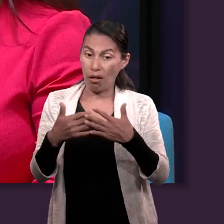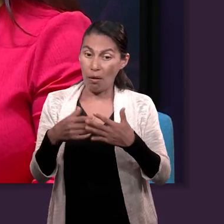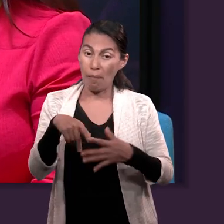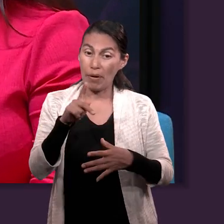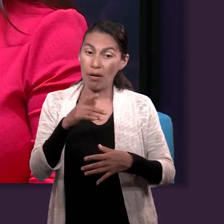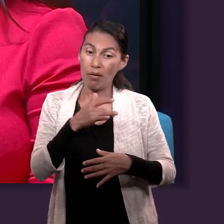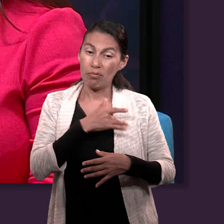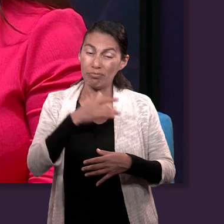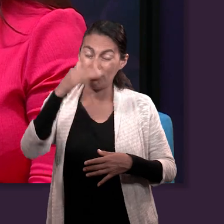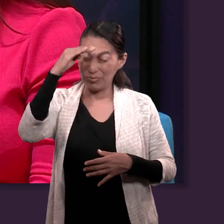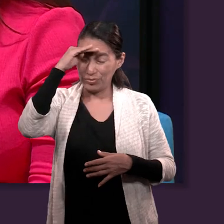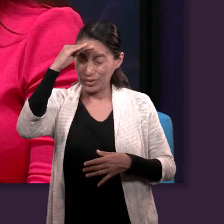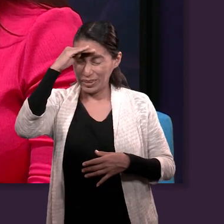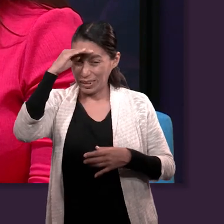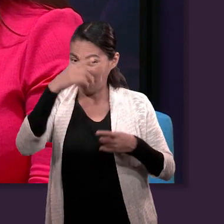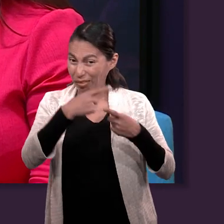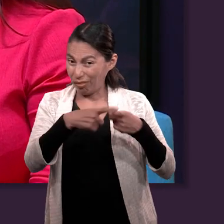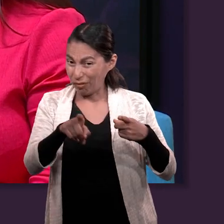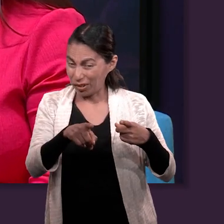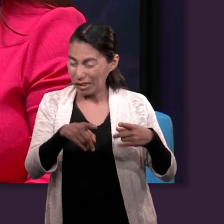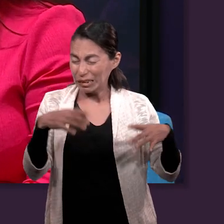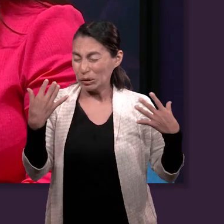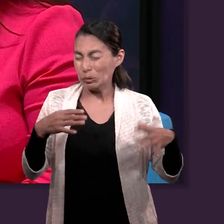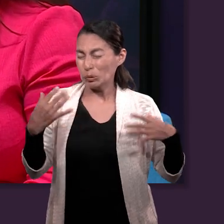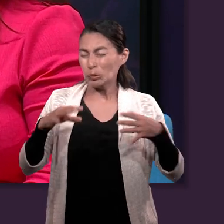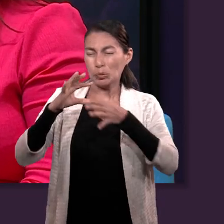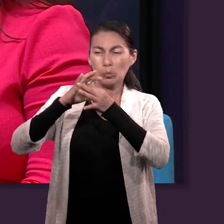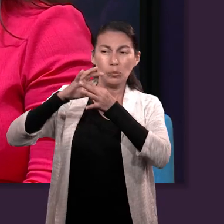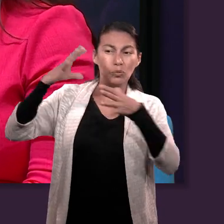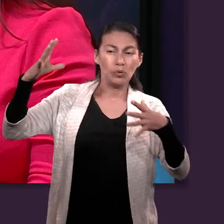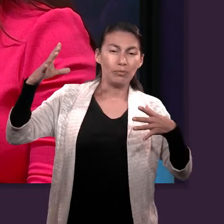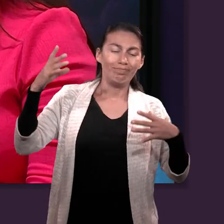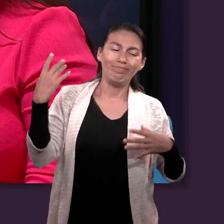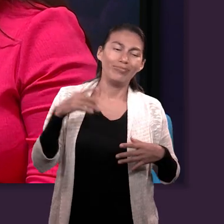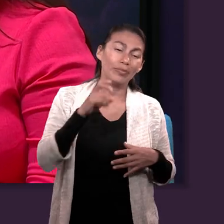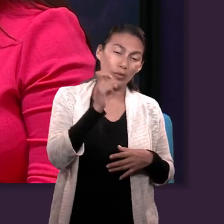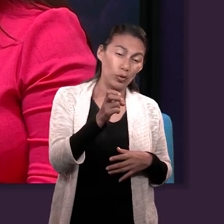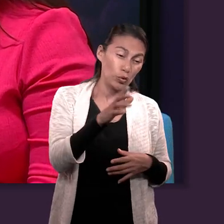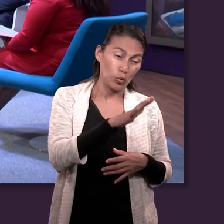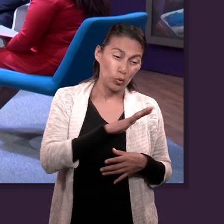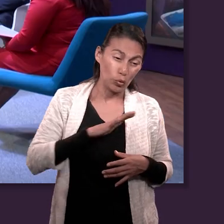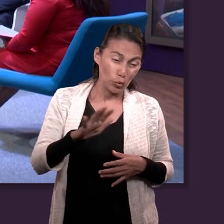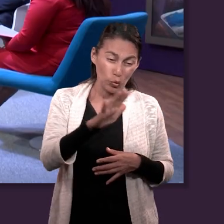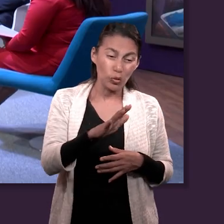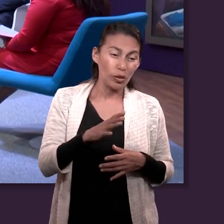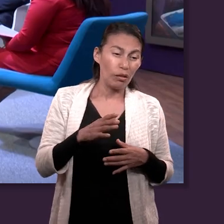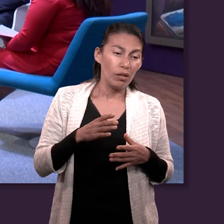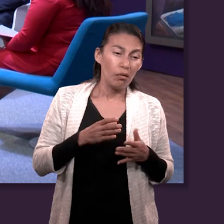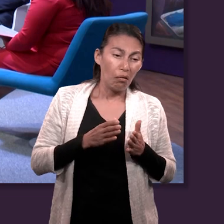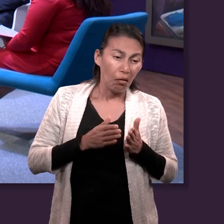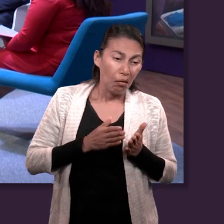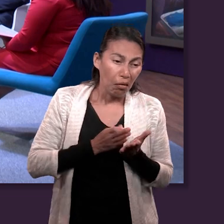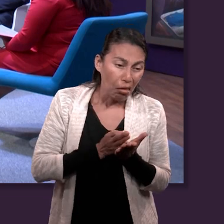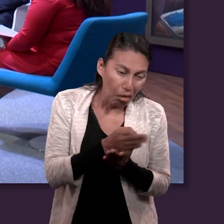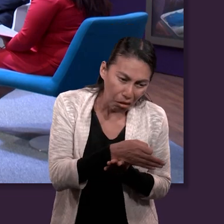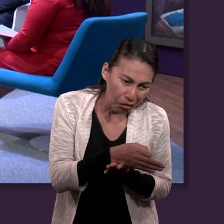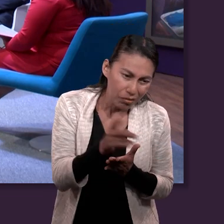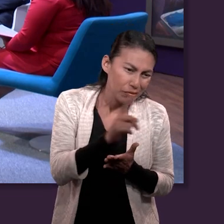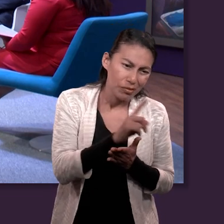mostrar nuestro camino y enfocarnos en Dios. Ok, muy bien. Y algo que mencionaba Uriel,